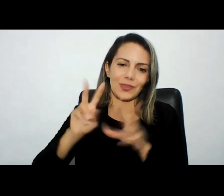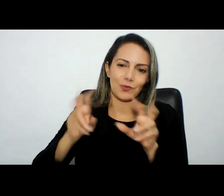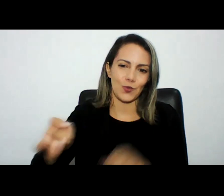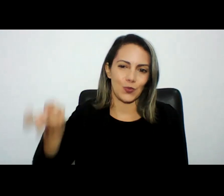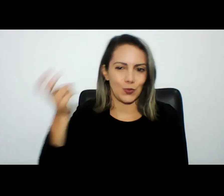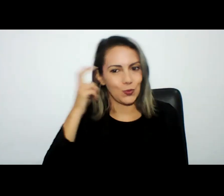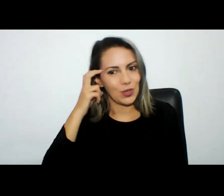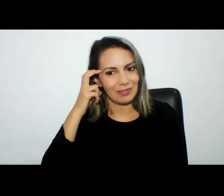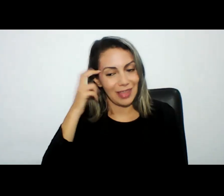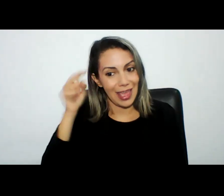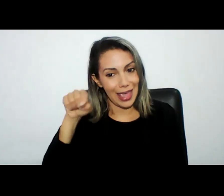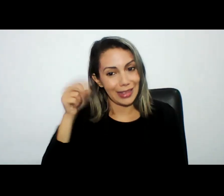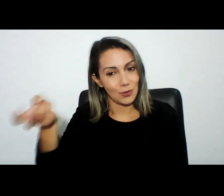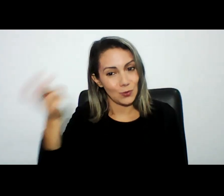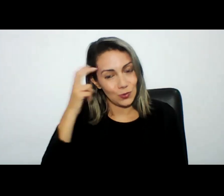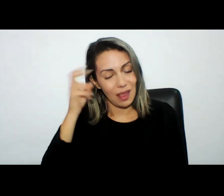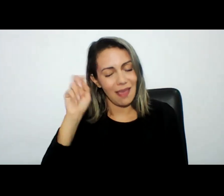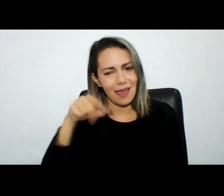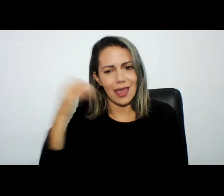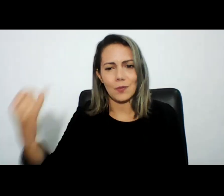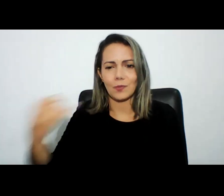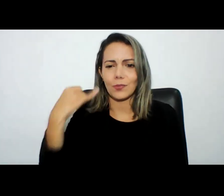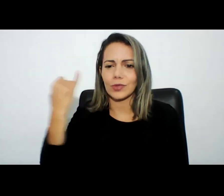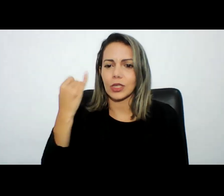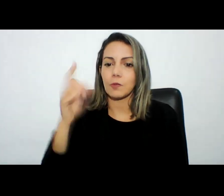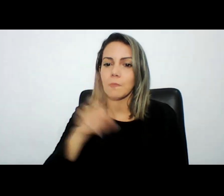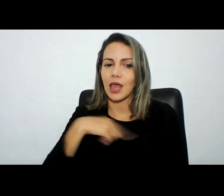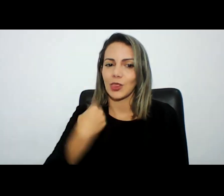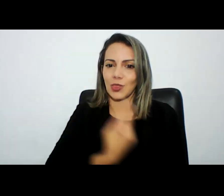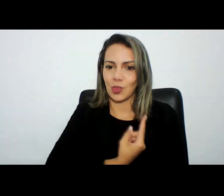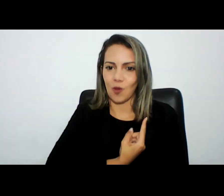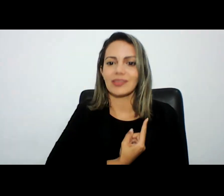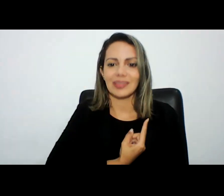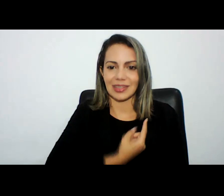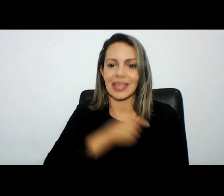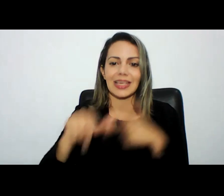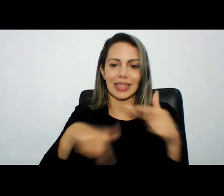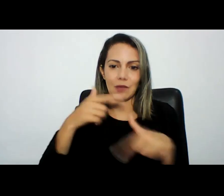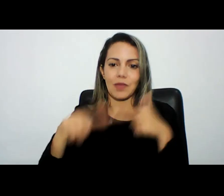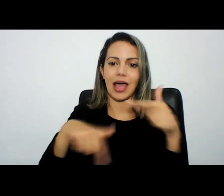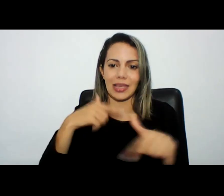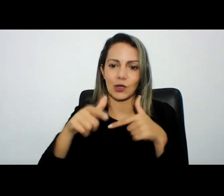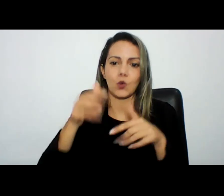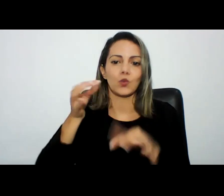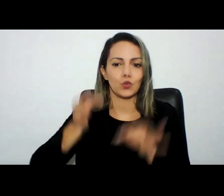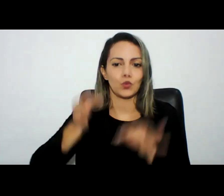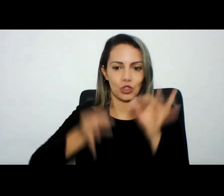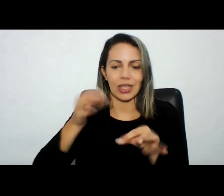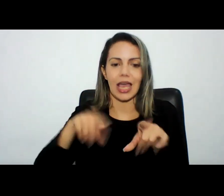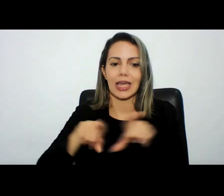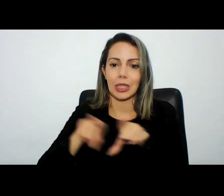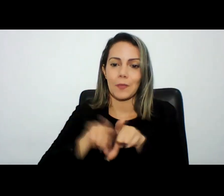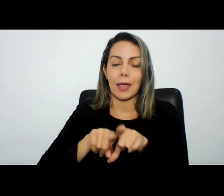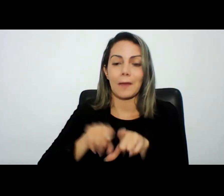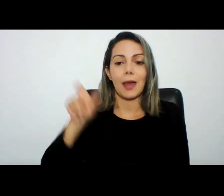essa cultura ela é tão importante para nós operadores do direito quanto para para cidadão quanto para aquela